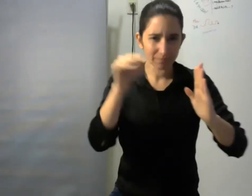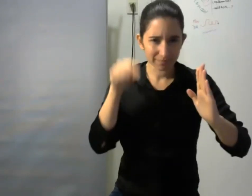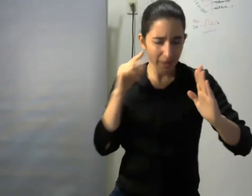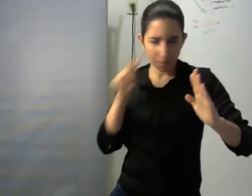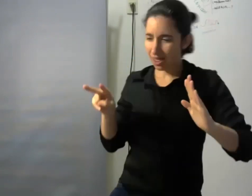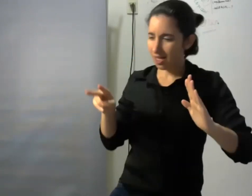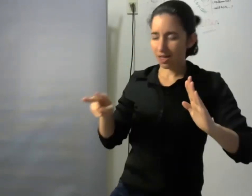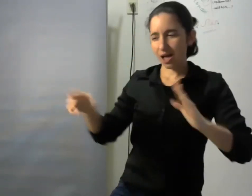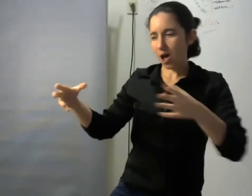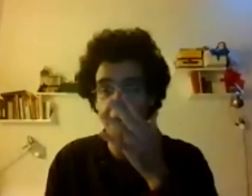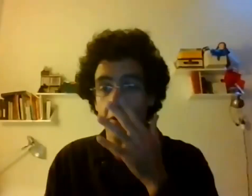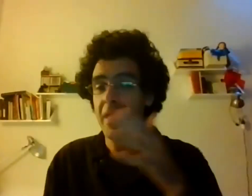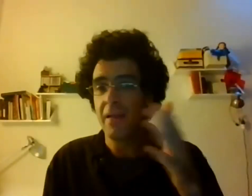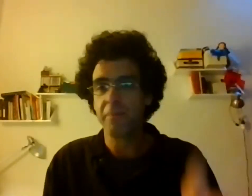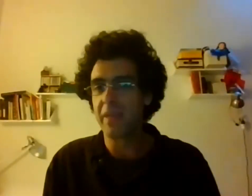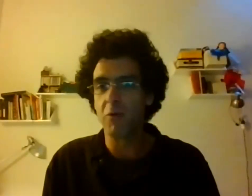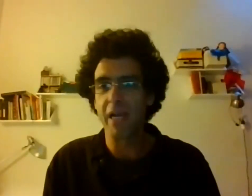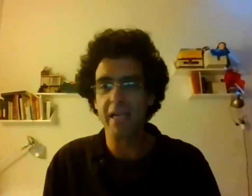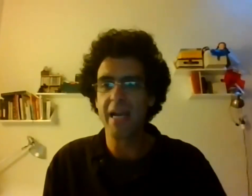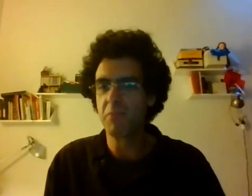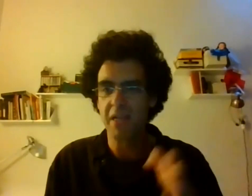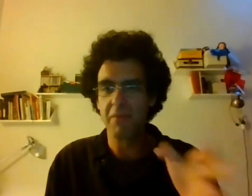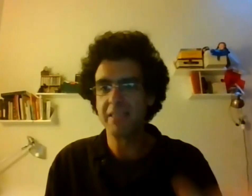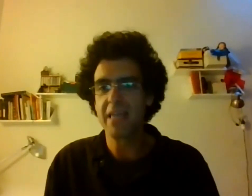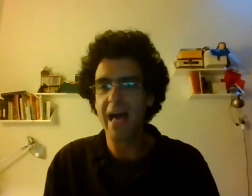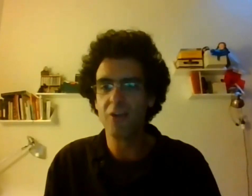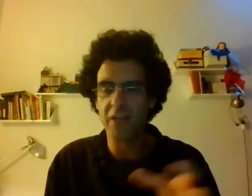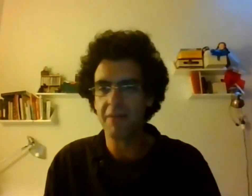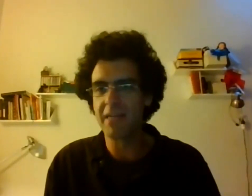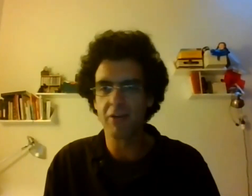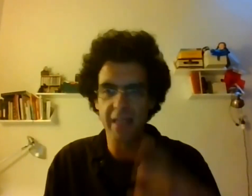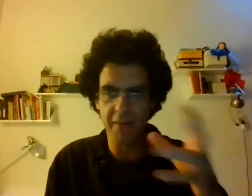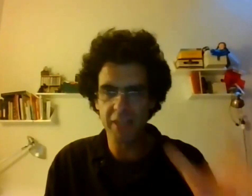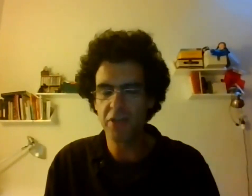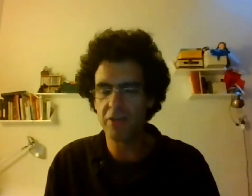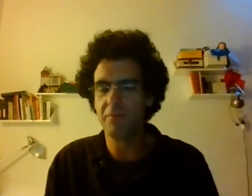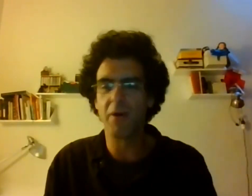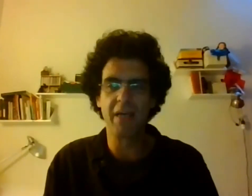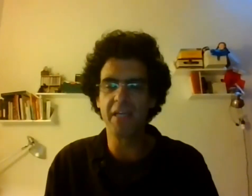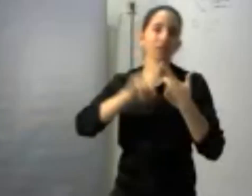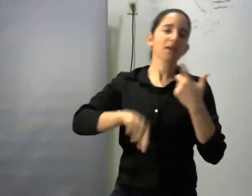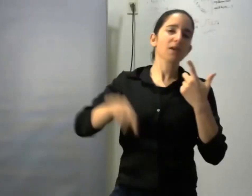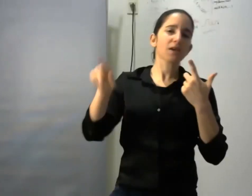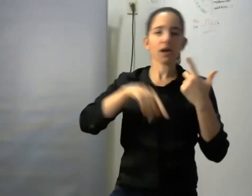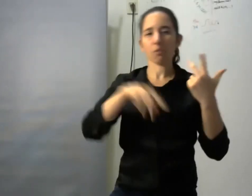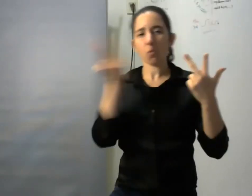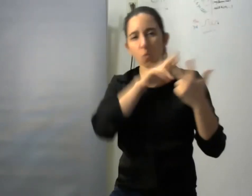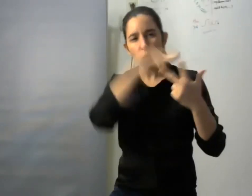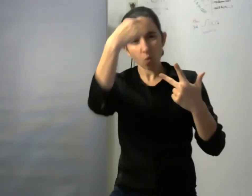en este caso bueno Eugenia Napio es en el plantillado Lorena Blanco en la diagramación Pablo D'Amico en la